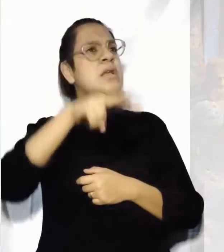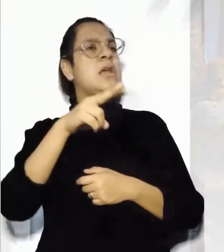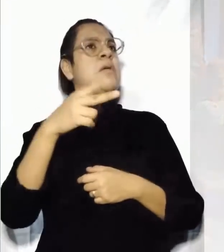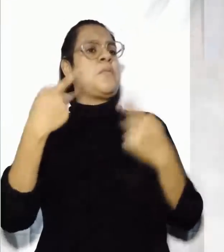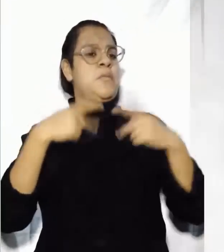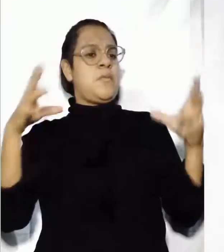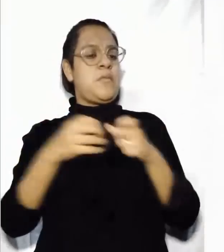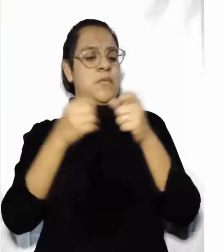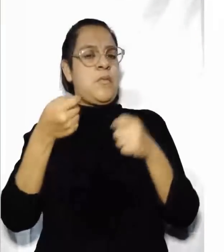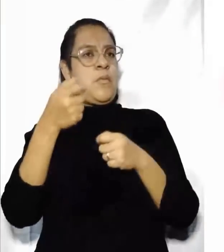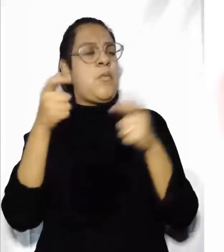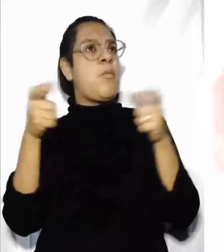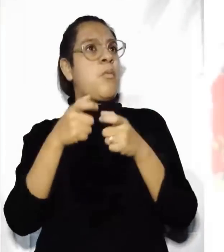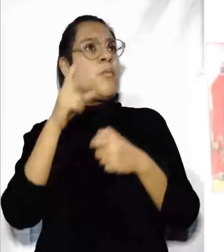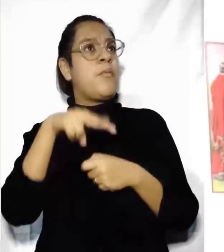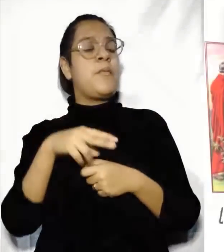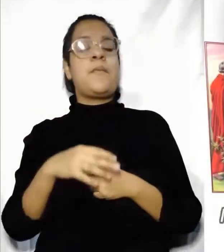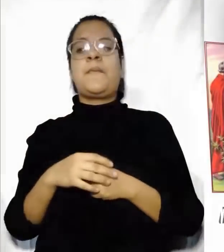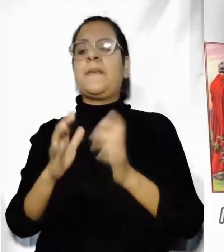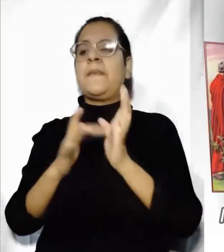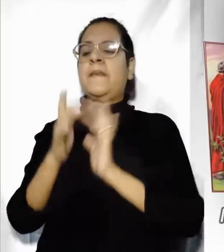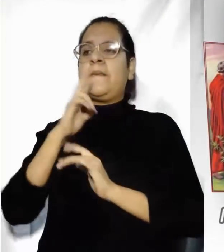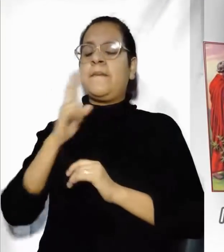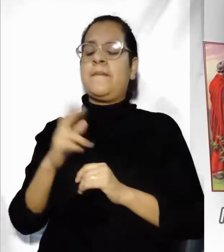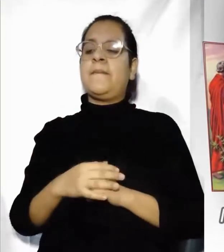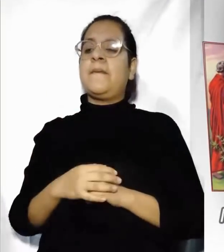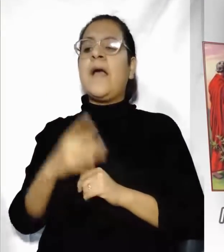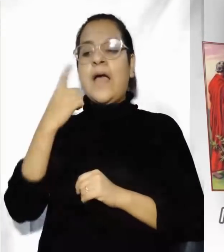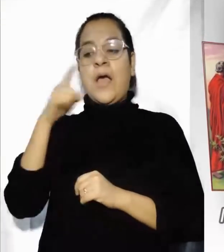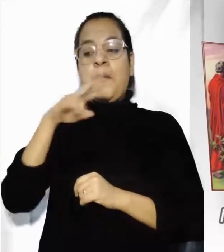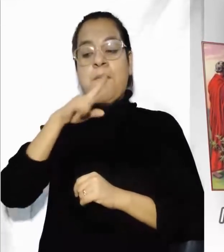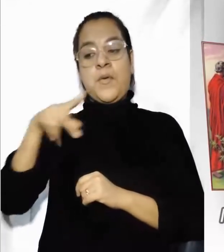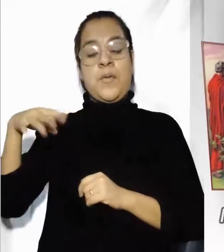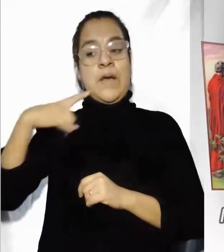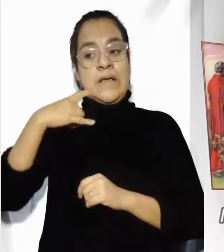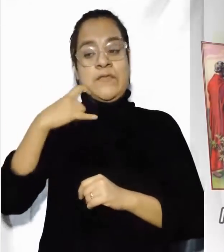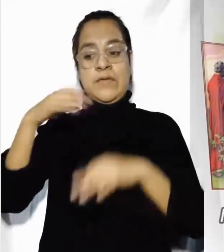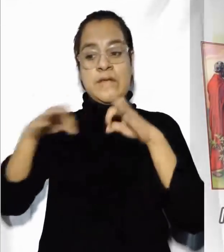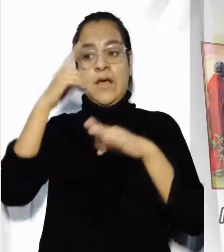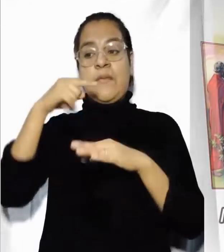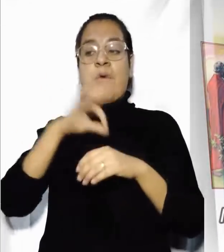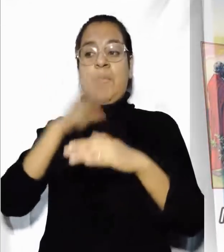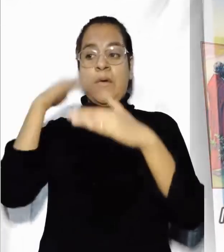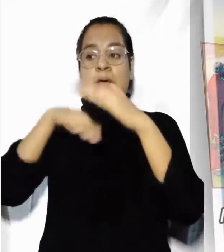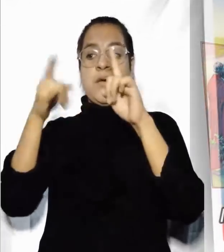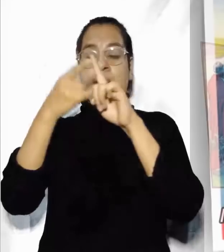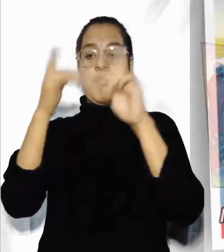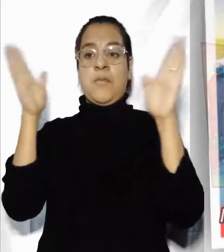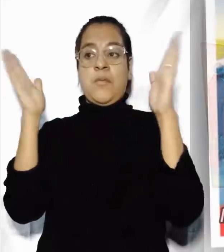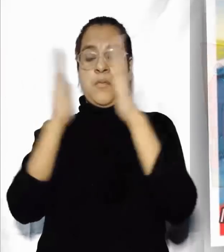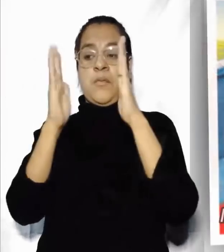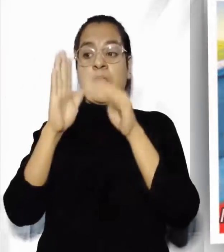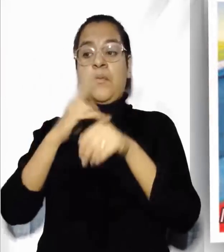salvan? Jesús le respondió, escuércense por entrar por la puerta que es angosta, pues yo les aseguro que muchos